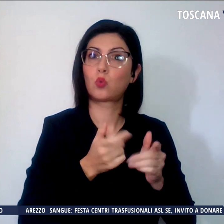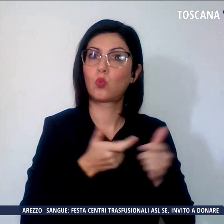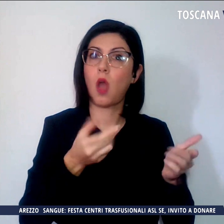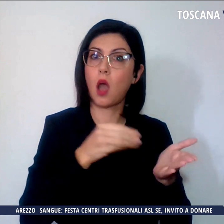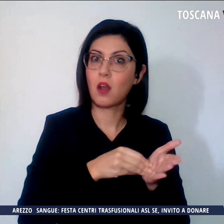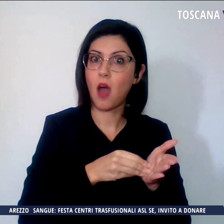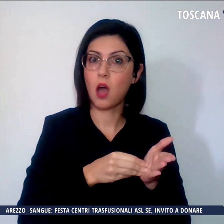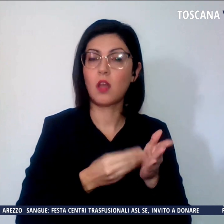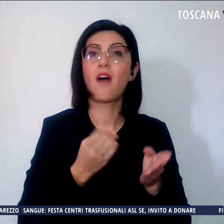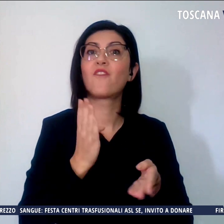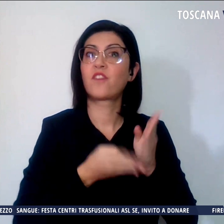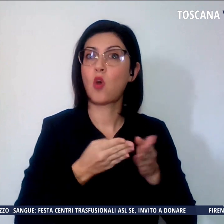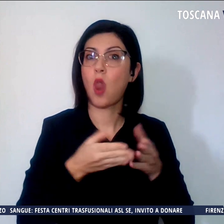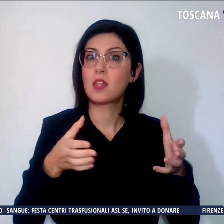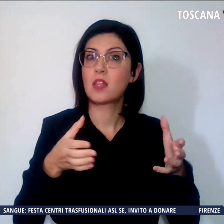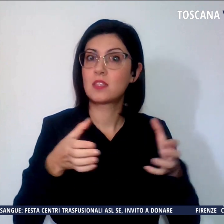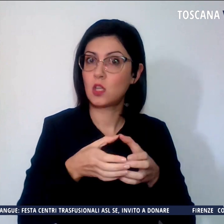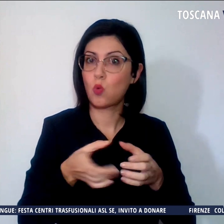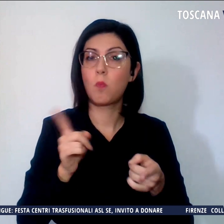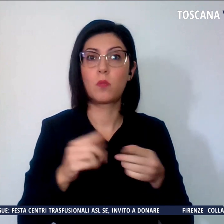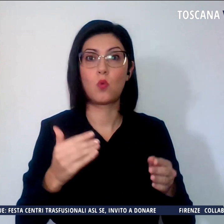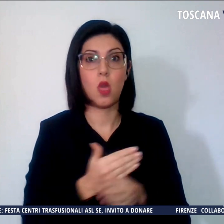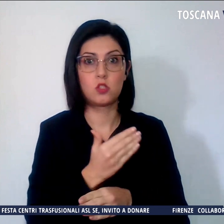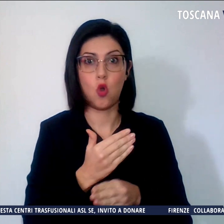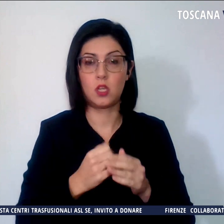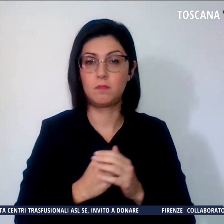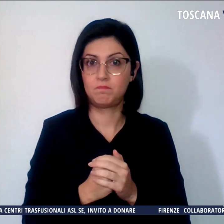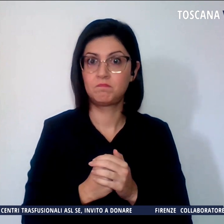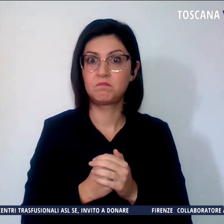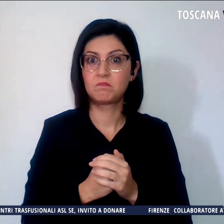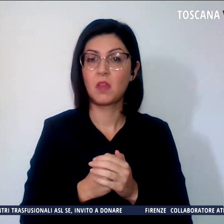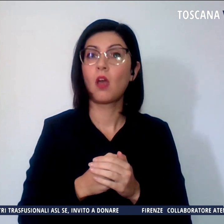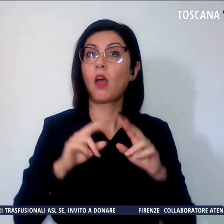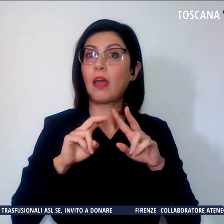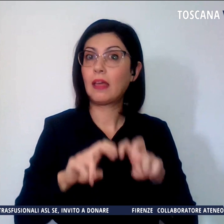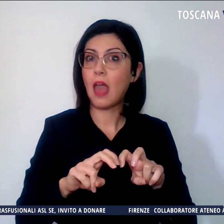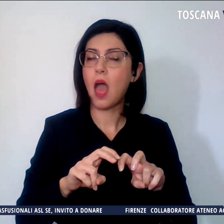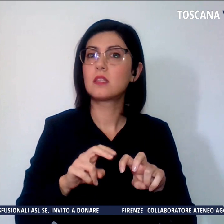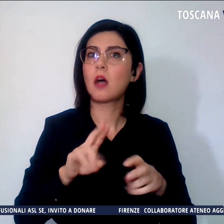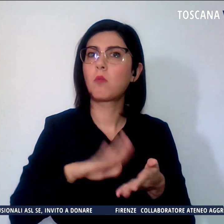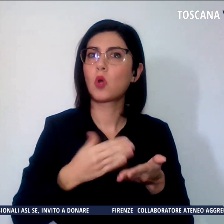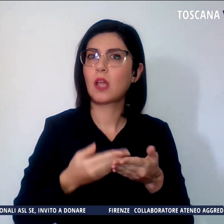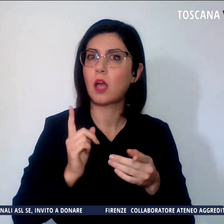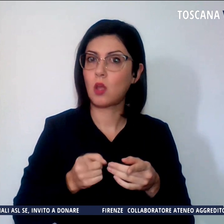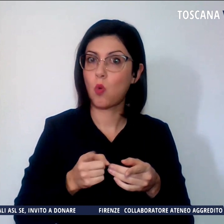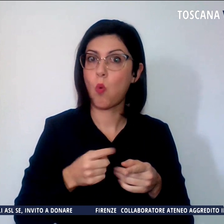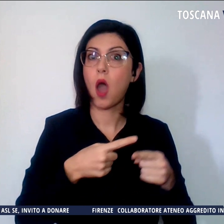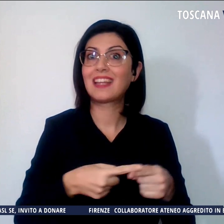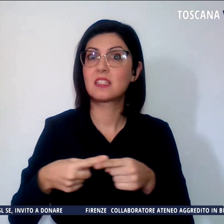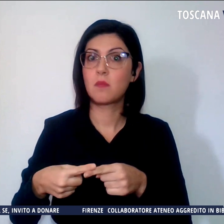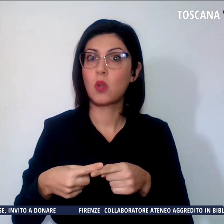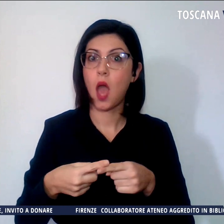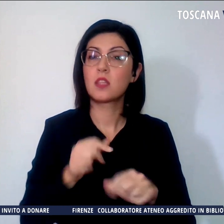gruppo e lesioni. Decisive nell'inchiesta, le testimonianze degli altri detenuti e le